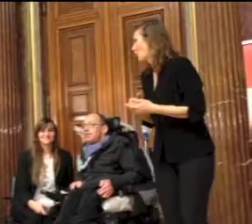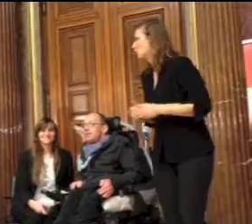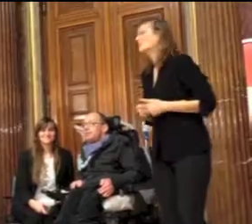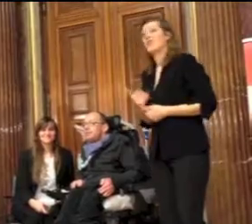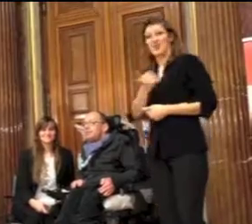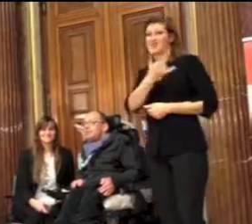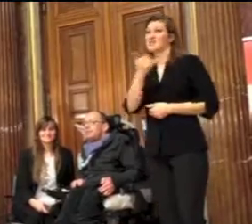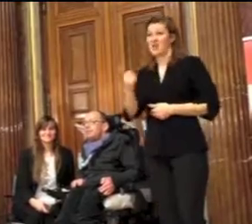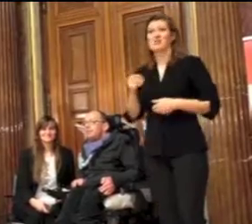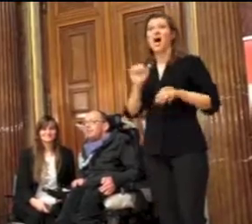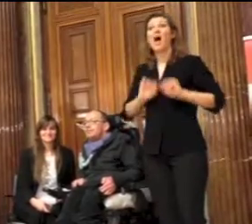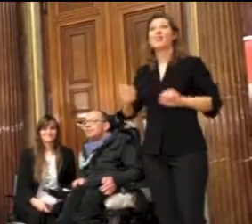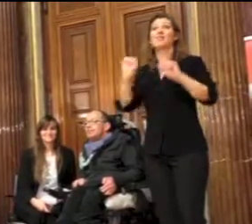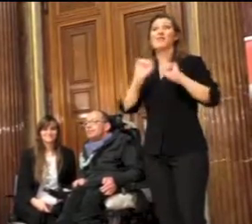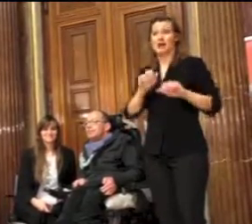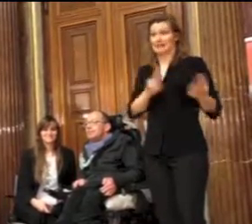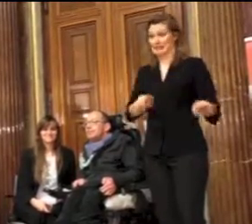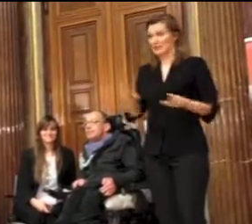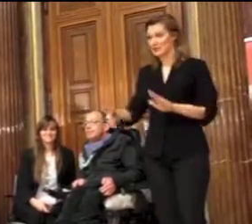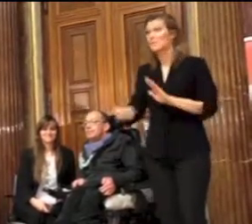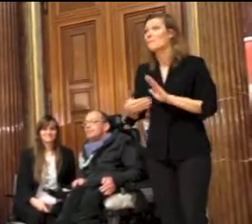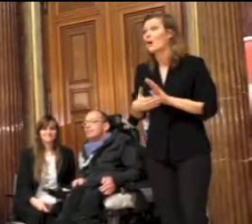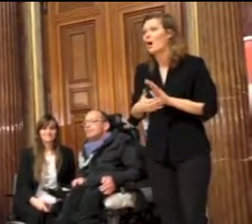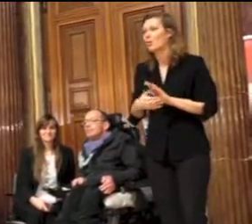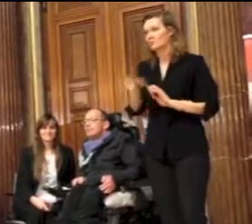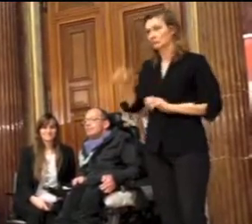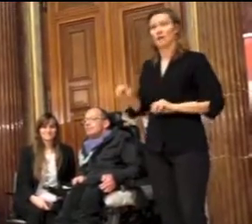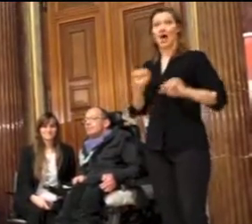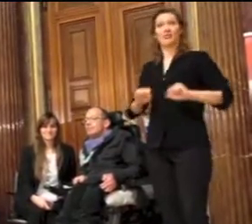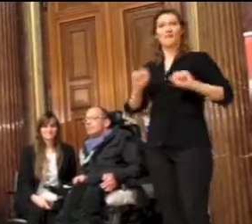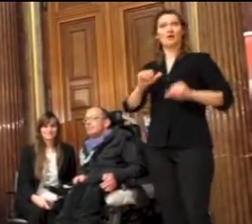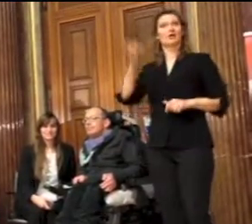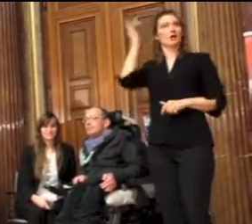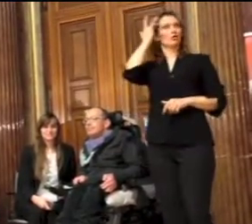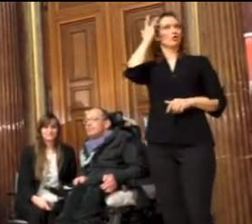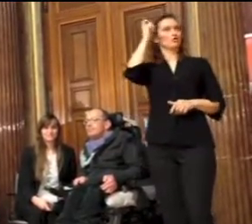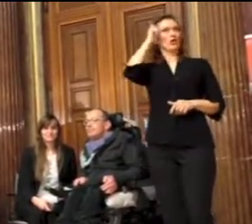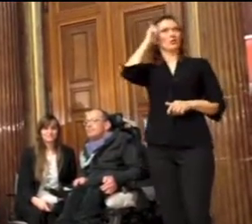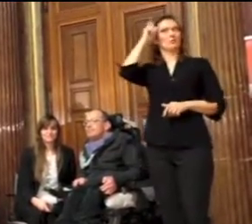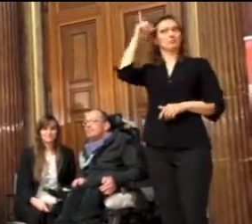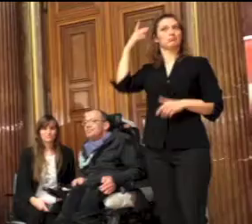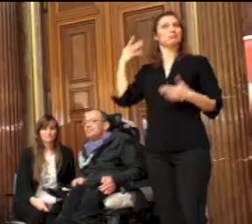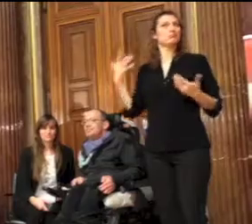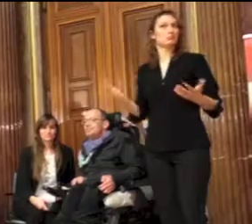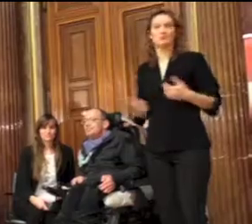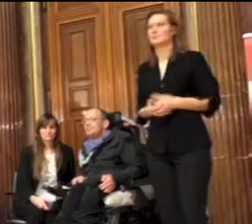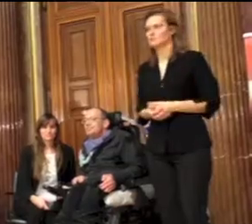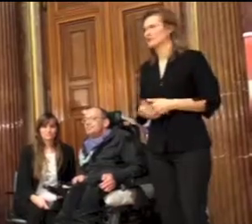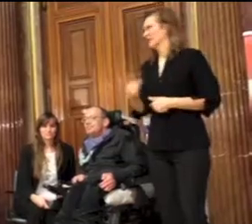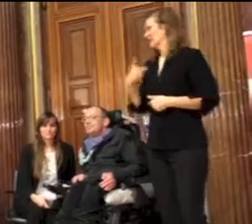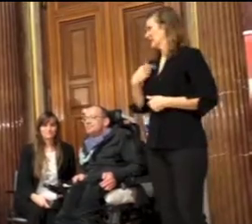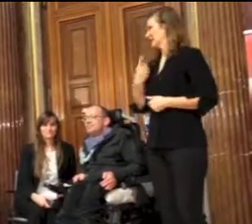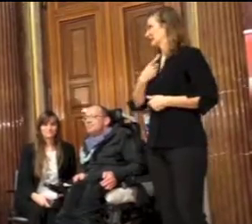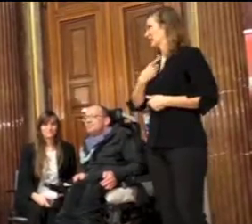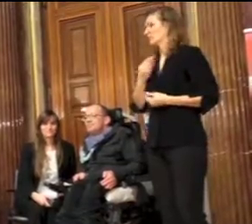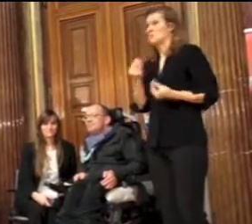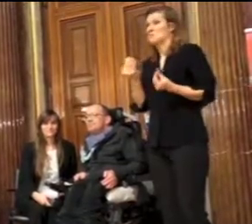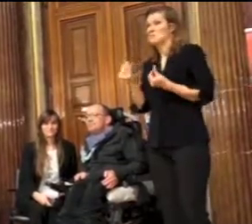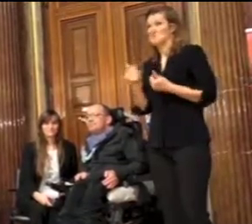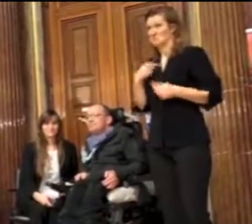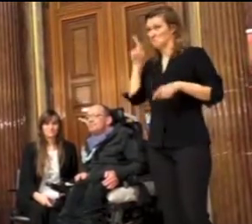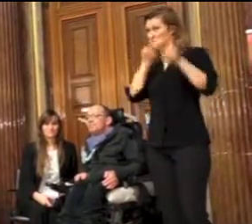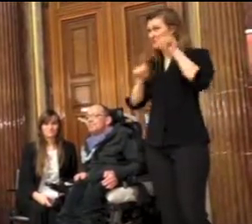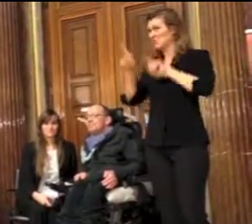braucht jeder einen Fährteiniker, dieser Fährteiniker ist ein Kabeliker, ich bin kein